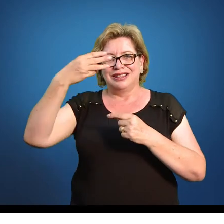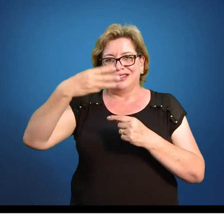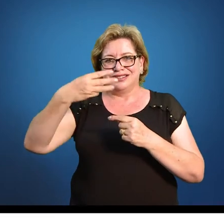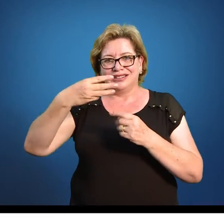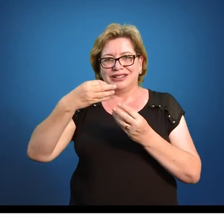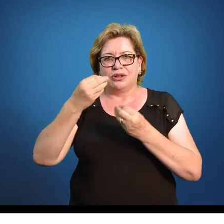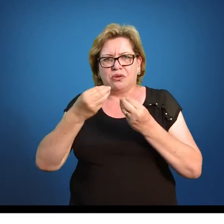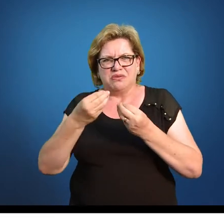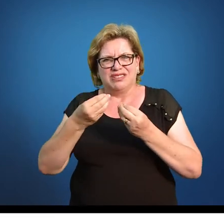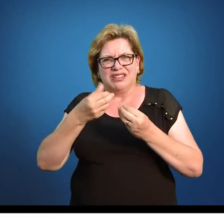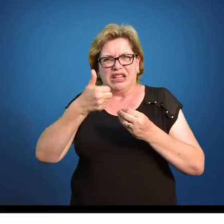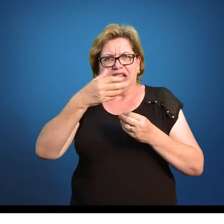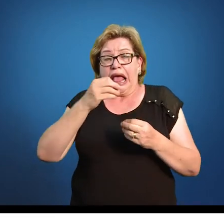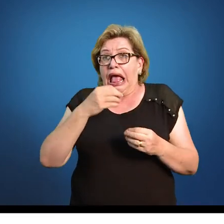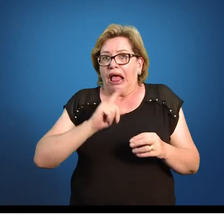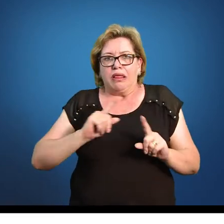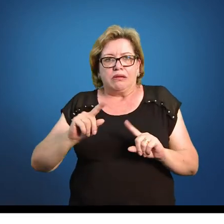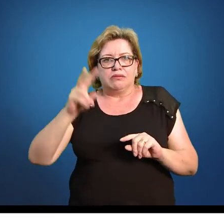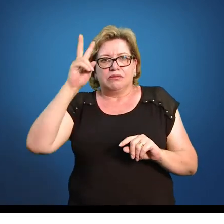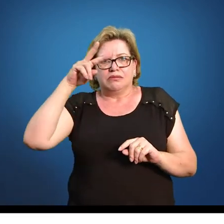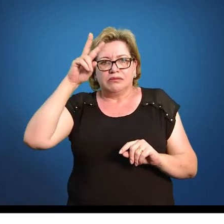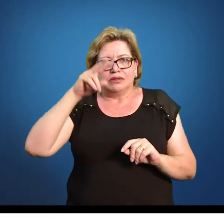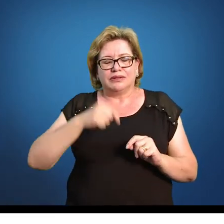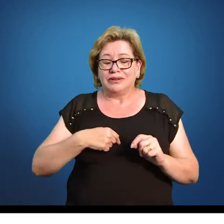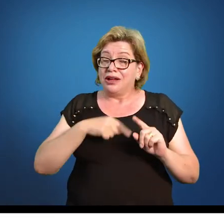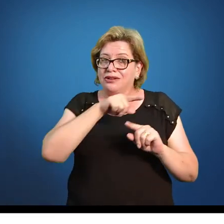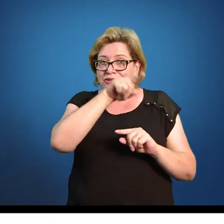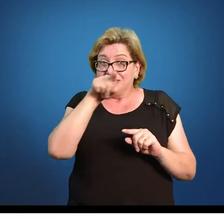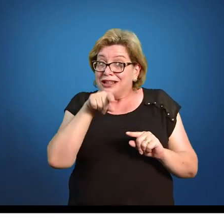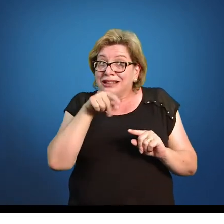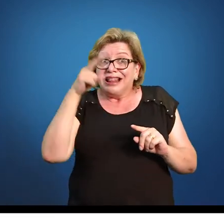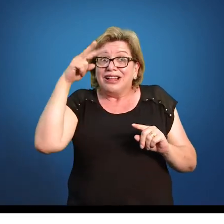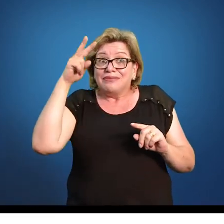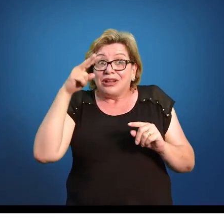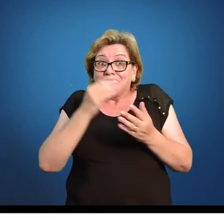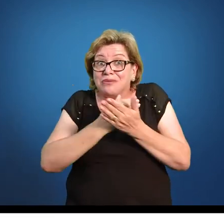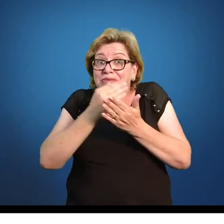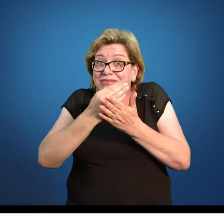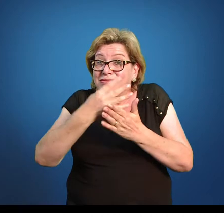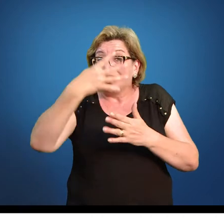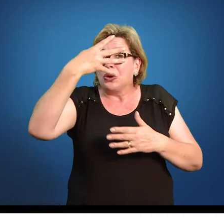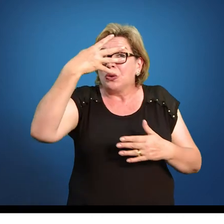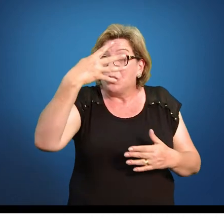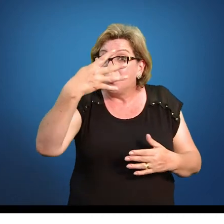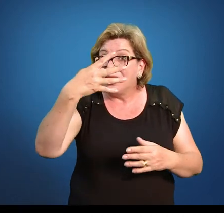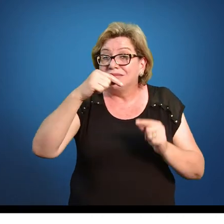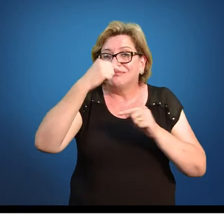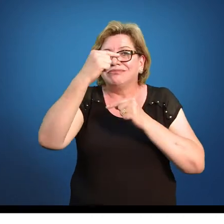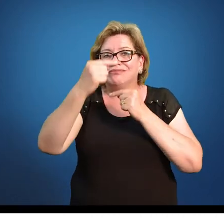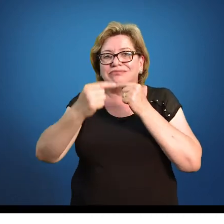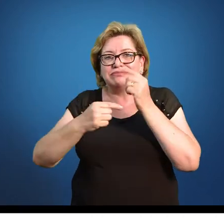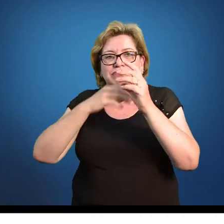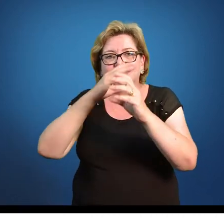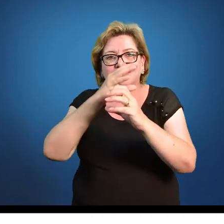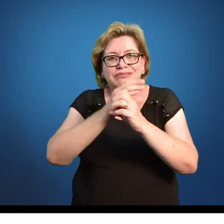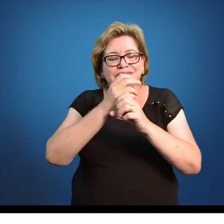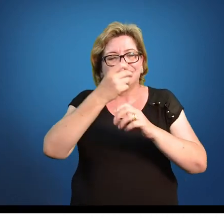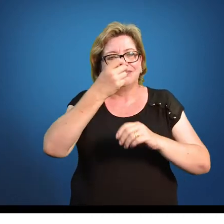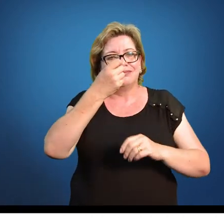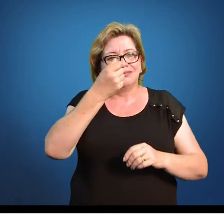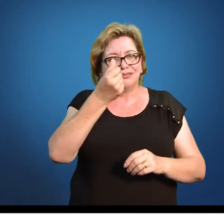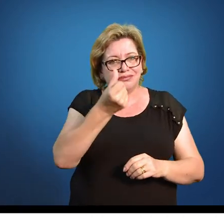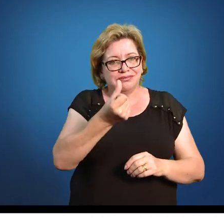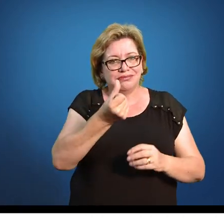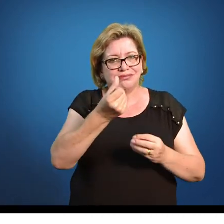Ah, professor, dá um que surgiu aquele 10 e eu não lembro. Vamos recapitular. Iniciamos com o 4. Estamos somando a nossa